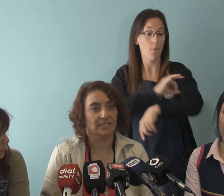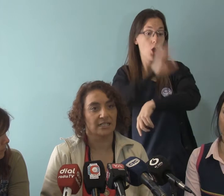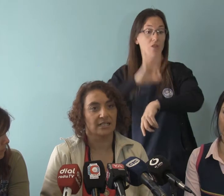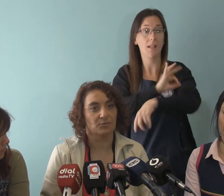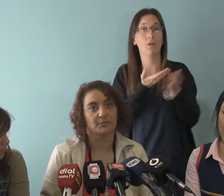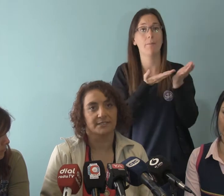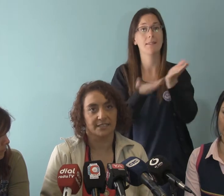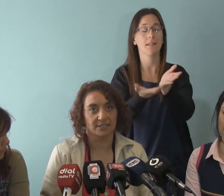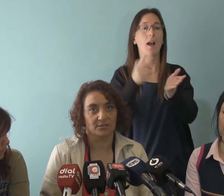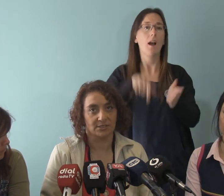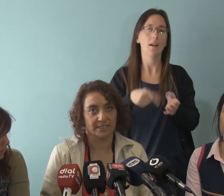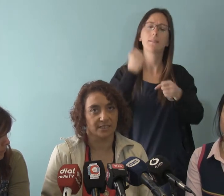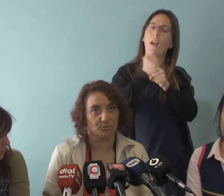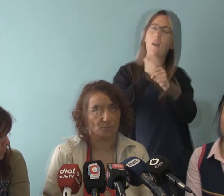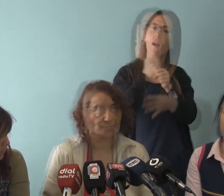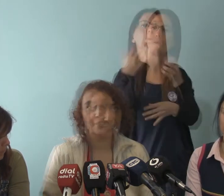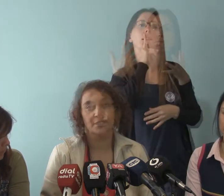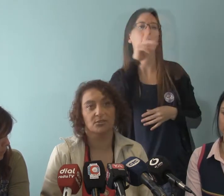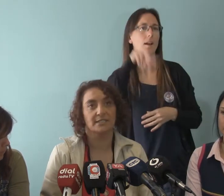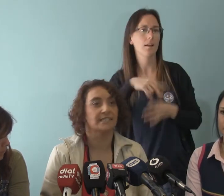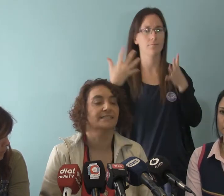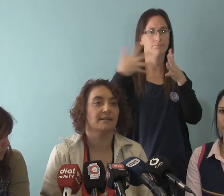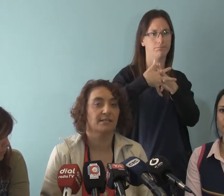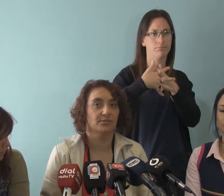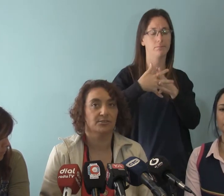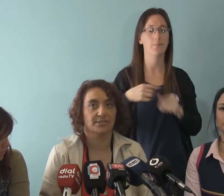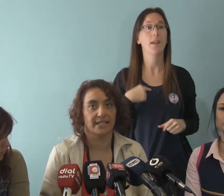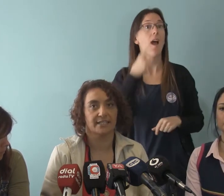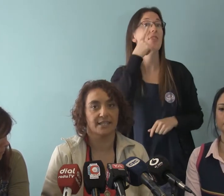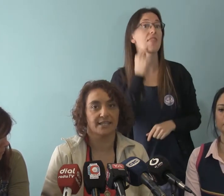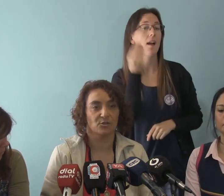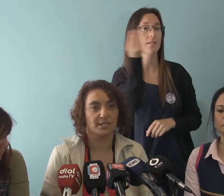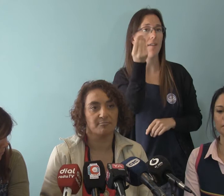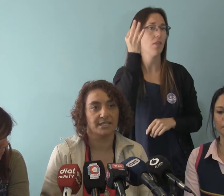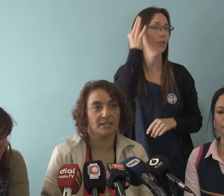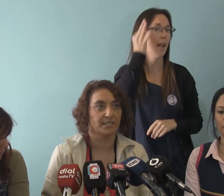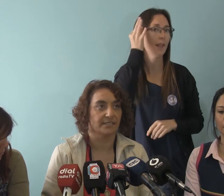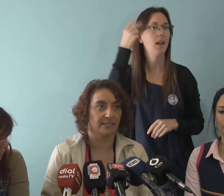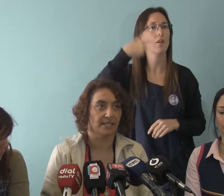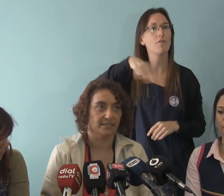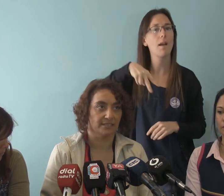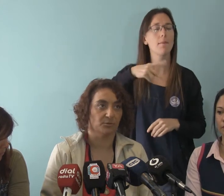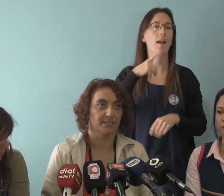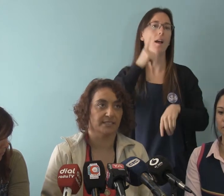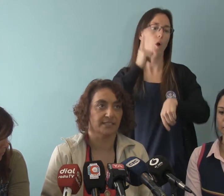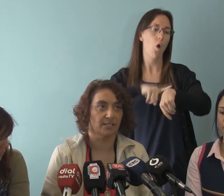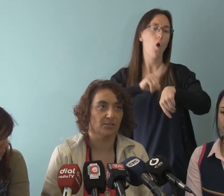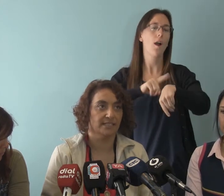la Universidad Tecnológica de Puyo. El evento es el sábado 30 de noviembre, a partir de las 19.30 horas,